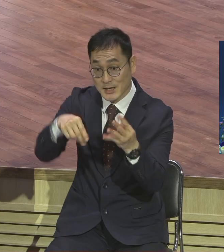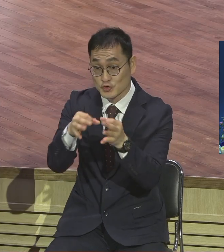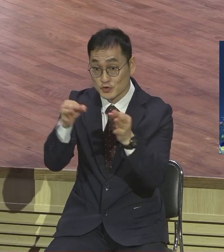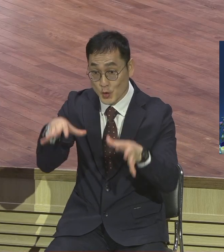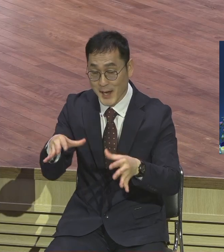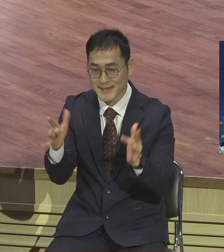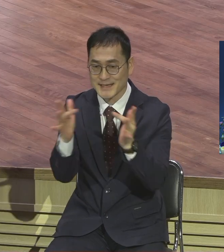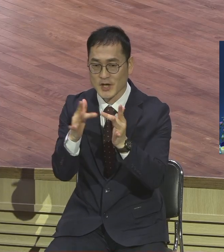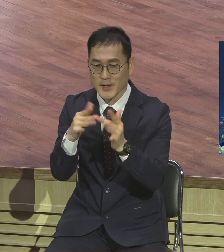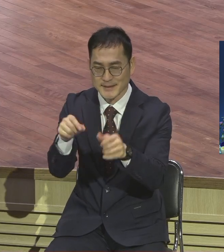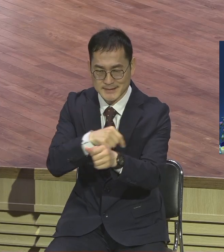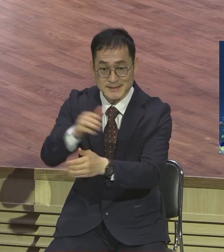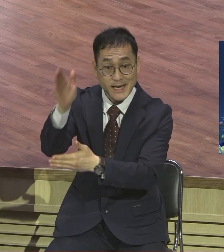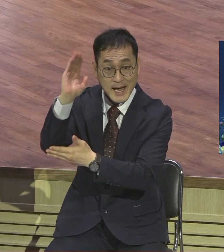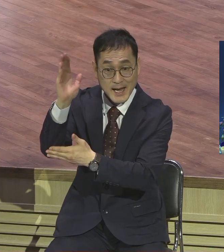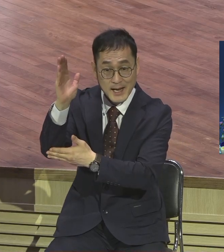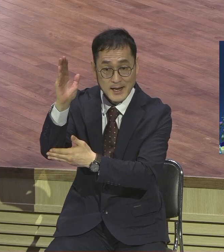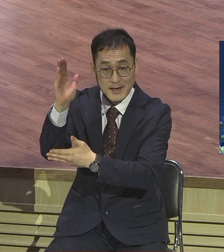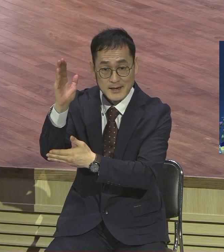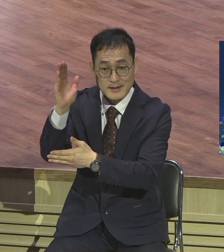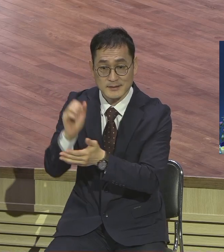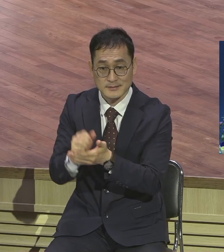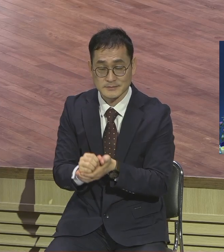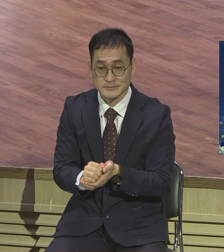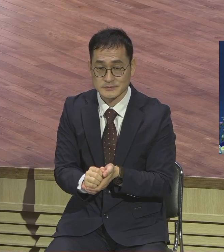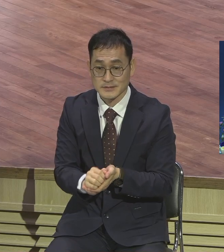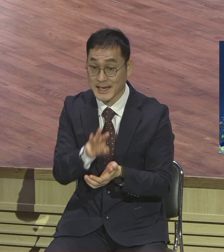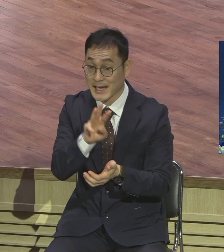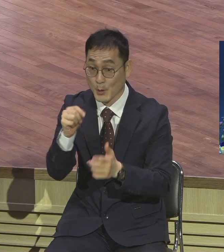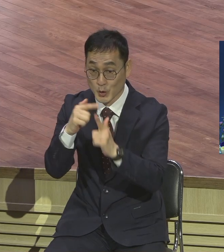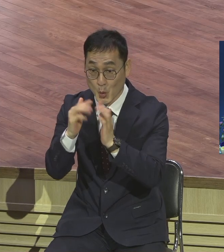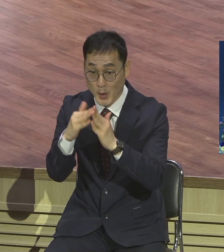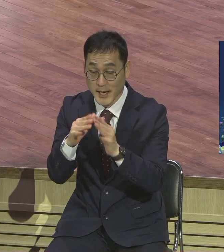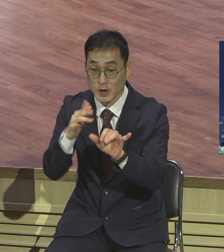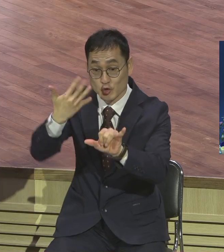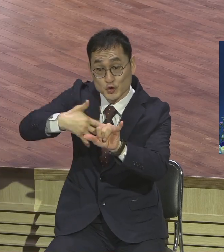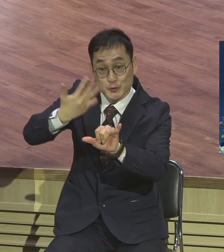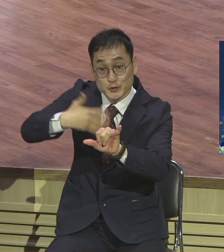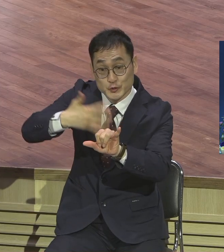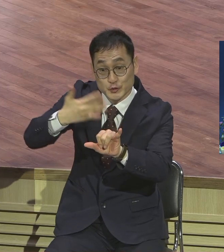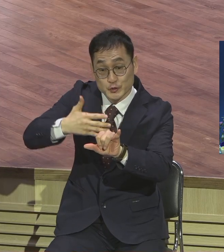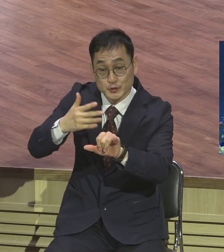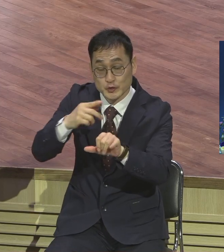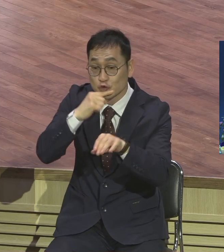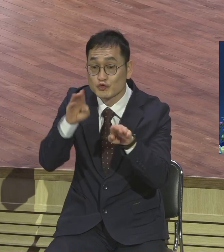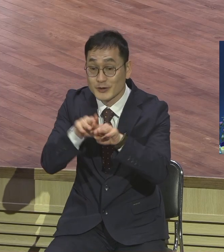특강이 영국의 유튜브 채널 통해 뉴스 나왔죠 주일 오후 2시에 그렇게 진행이 됩니다